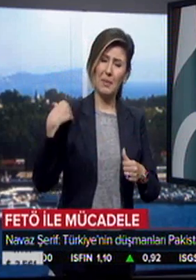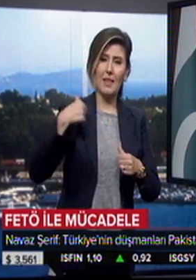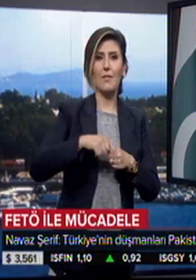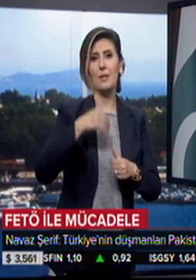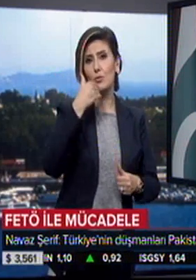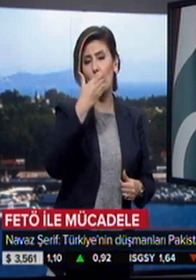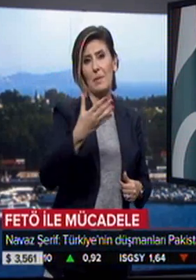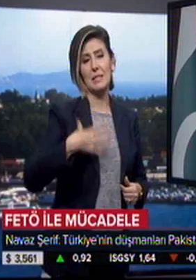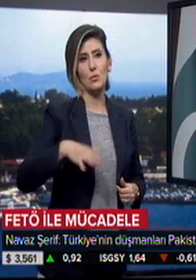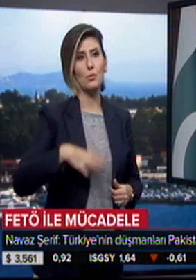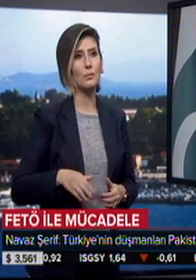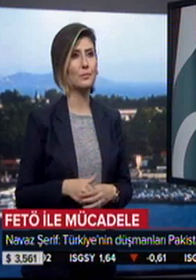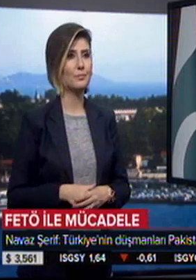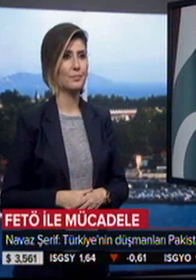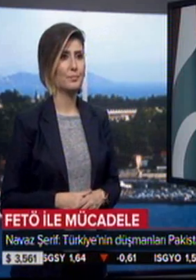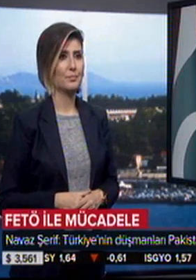daha belirtmek istiyorum.